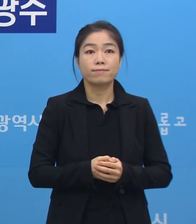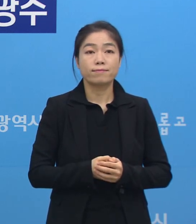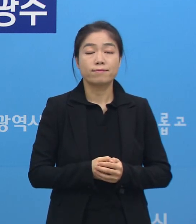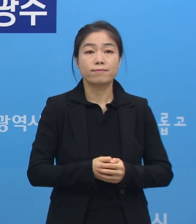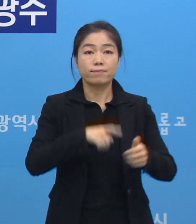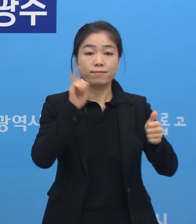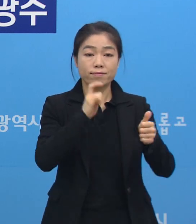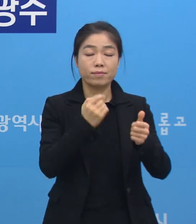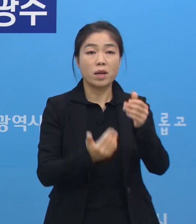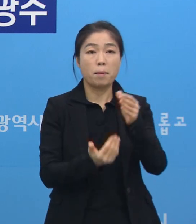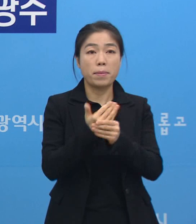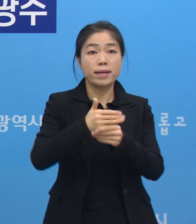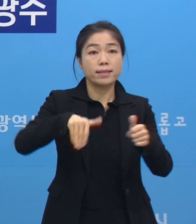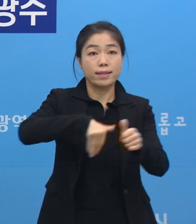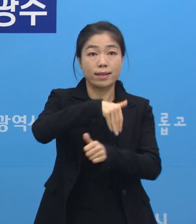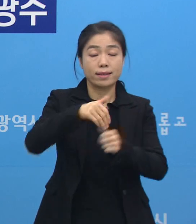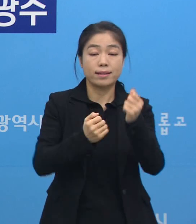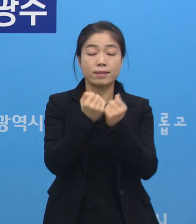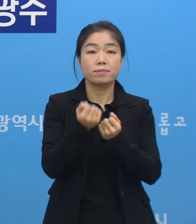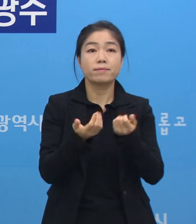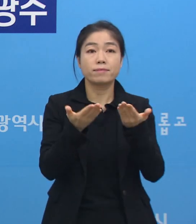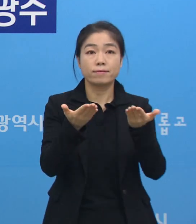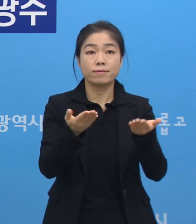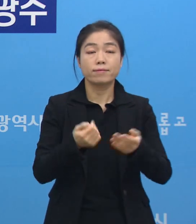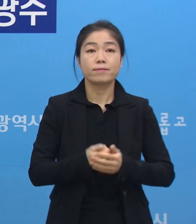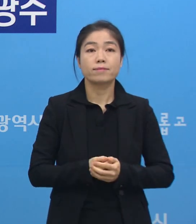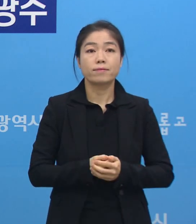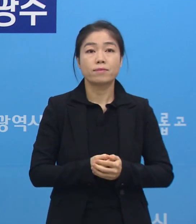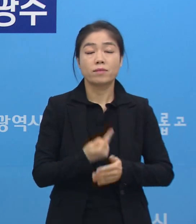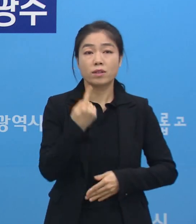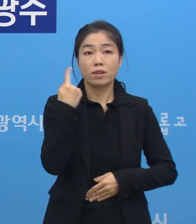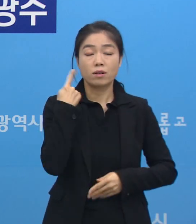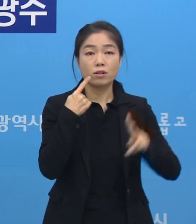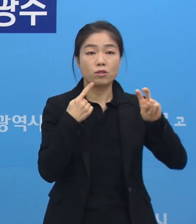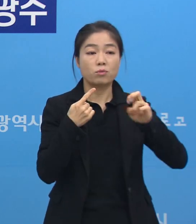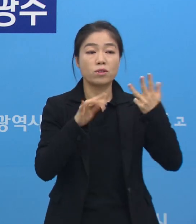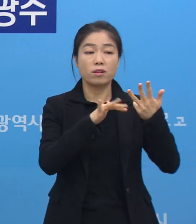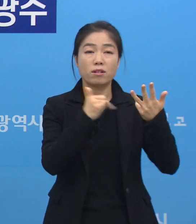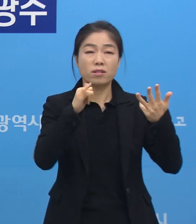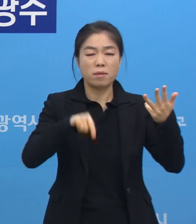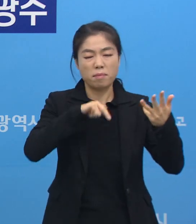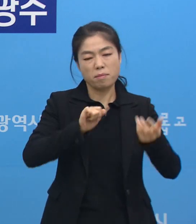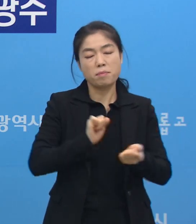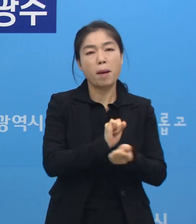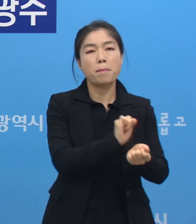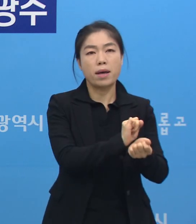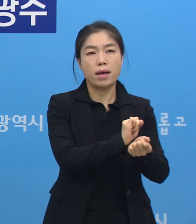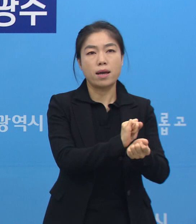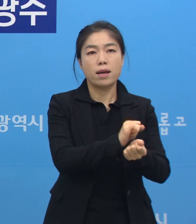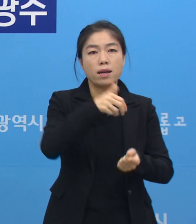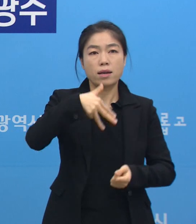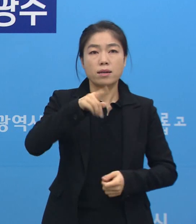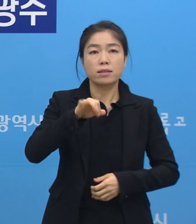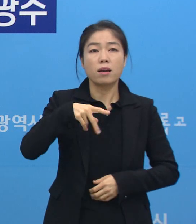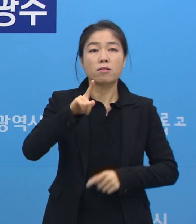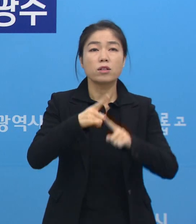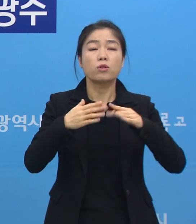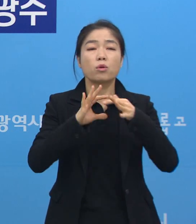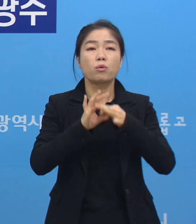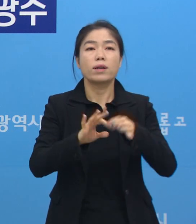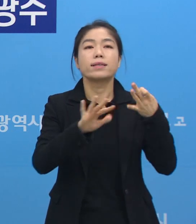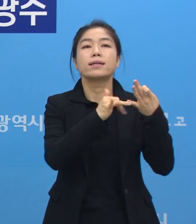확진자 발생 현황에 대한 세부 내용 말씀드리겠습니다. 어제 28명 지역감염입니다. 청사교육 관련해서